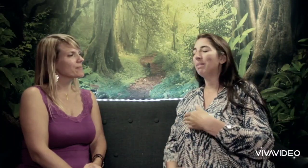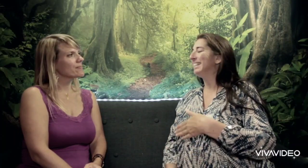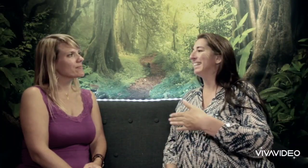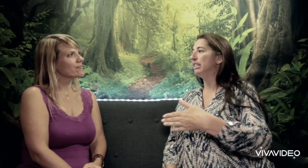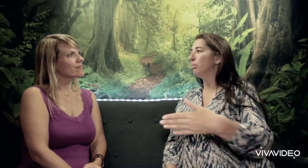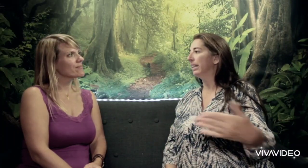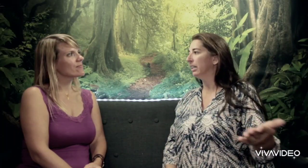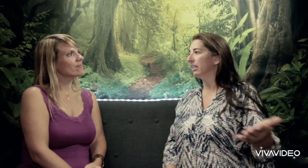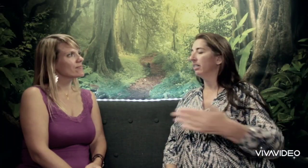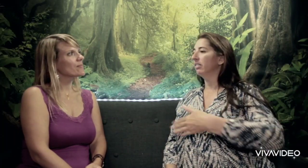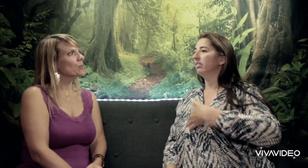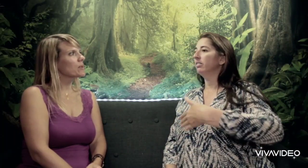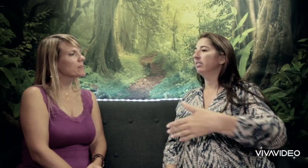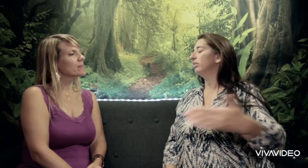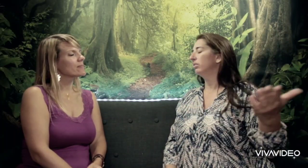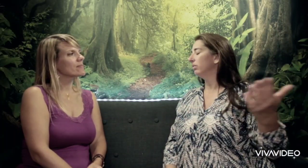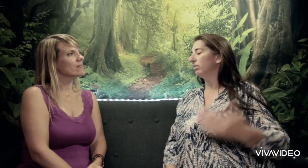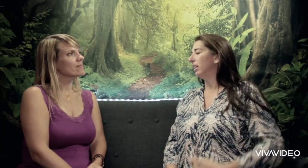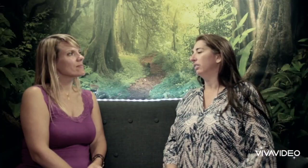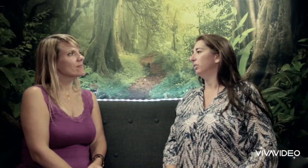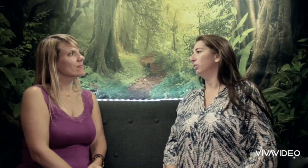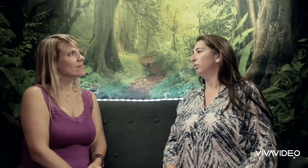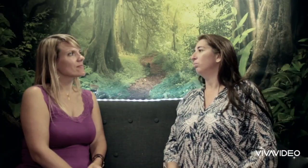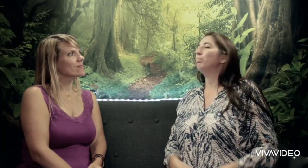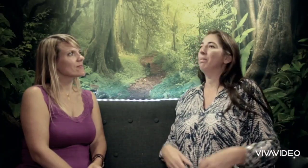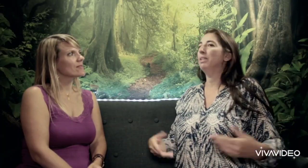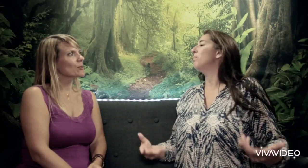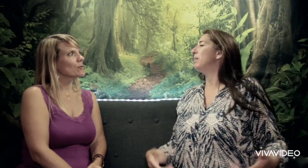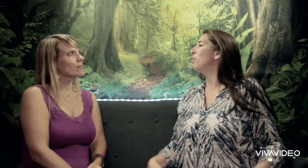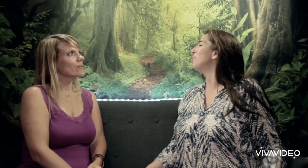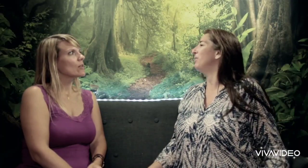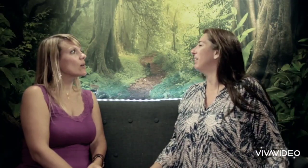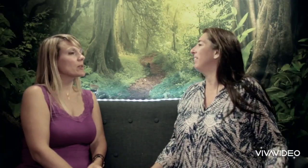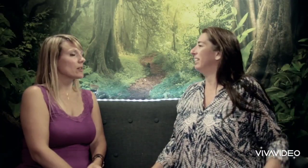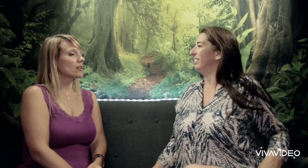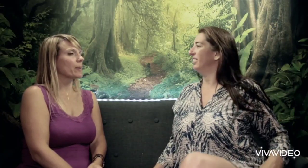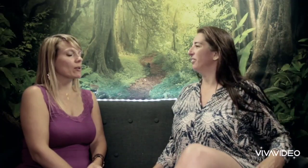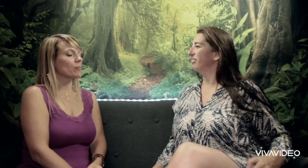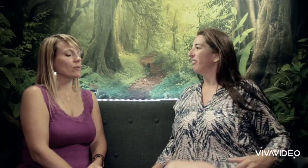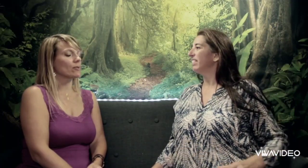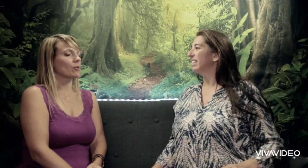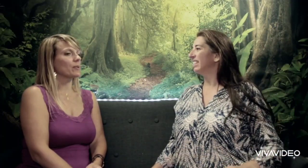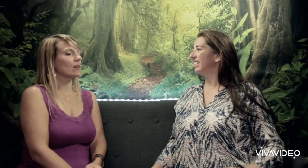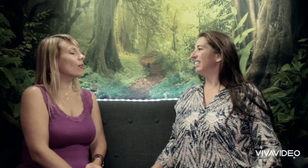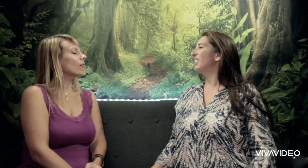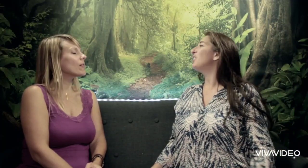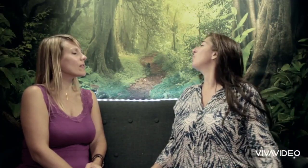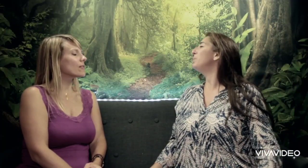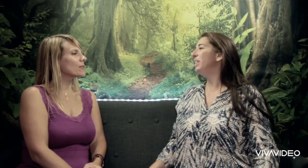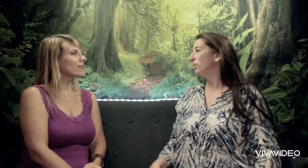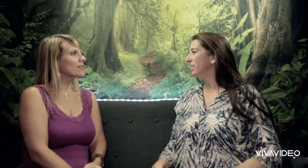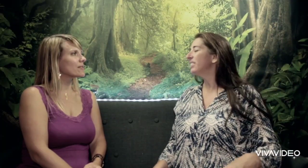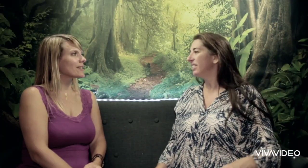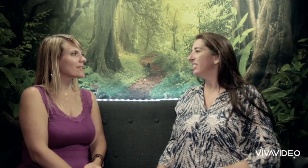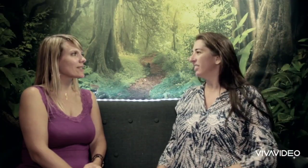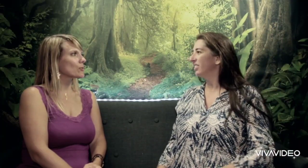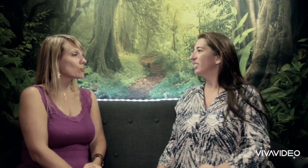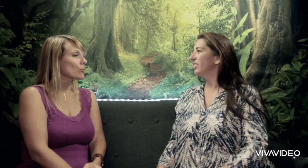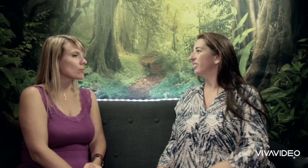parler quasiment réellement. Oui, oui. Voilà. Pas normalement, mais voilà. Il y en qui parlent comme des grands. Oui. Il fait très très tôt.